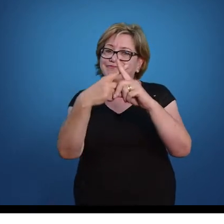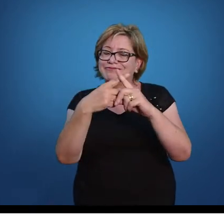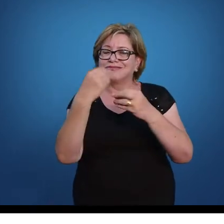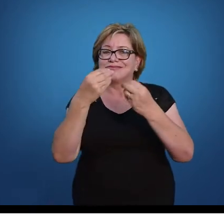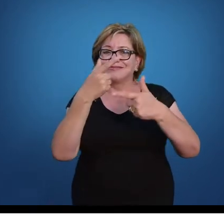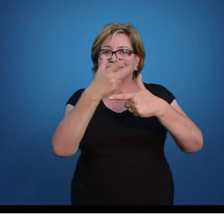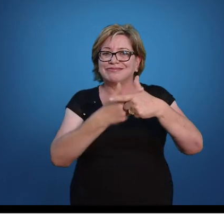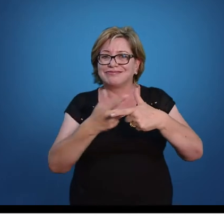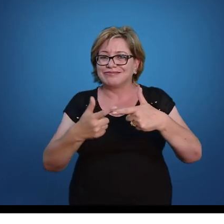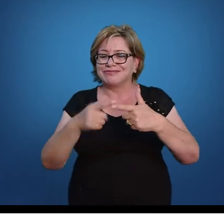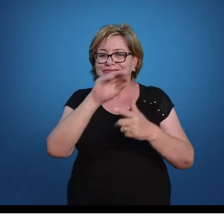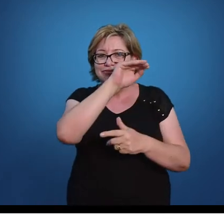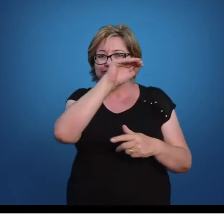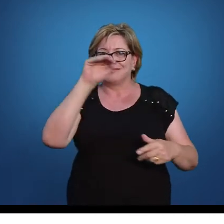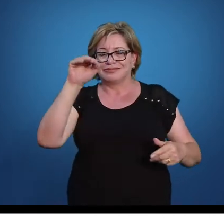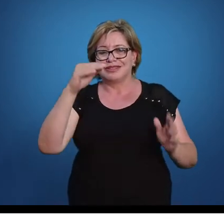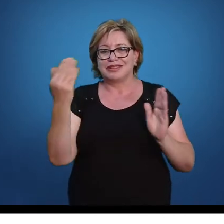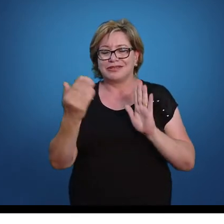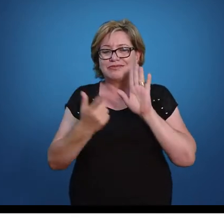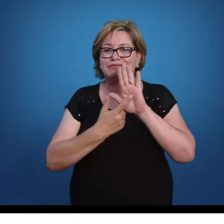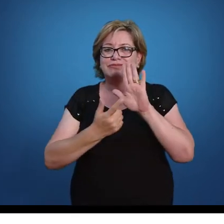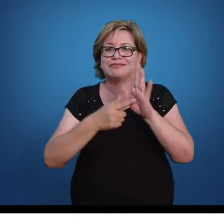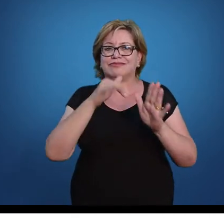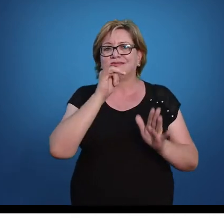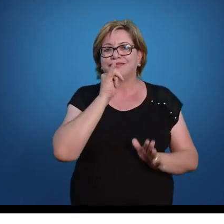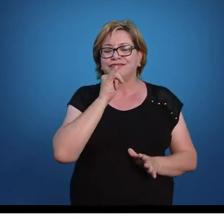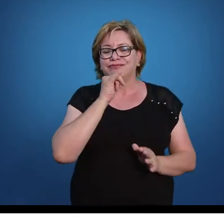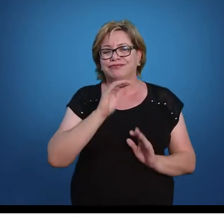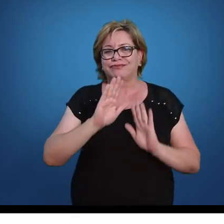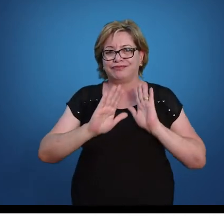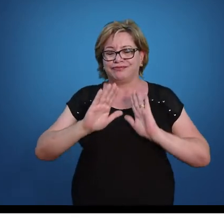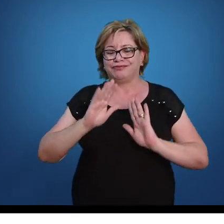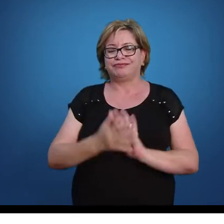fração. Então, vou dar alguns exemplos aqui para vocês.